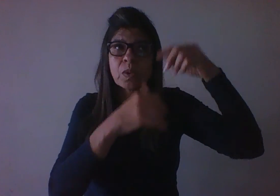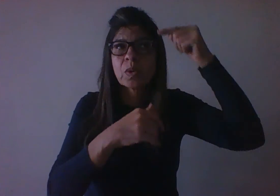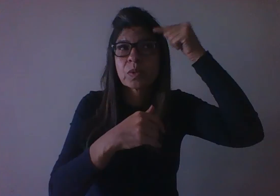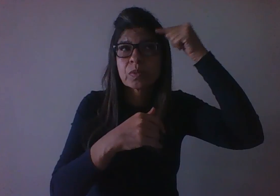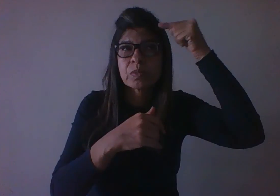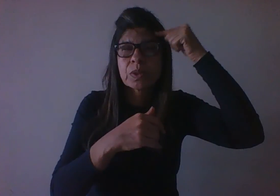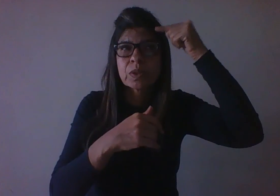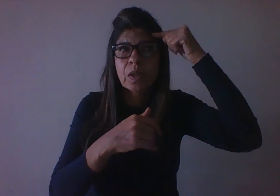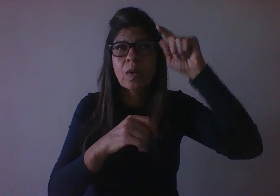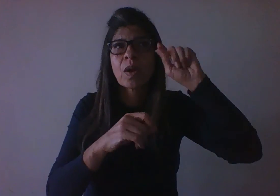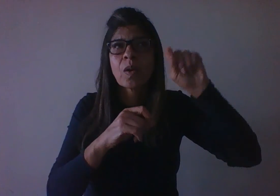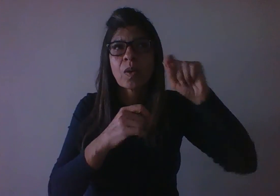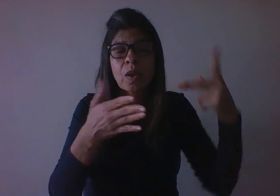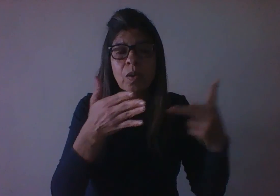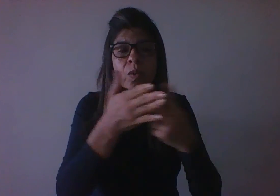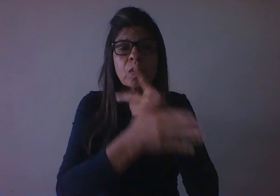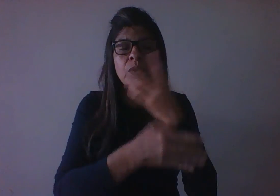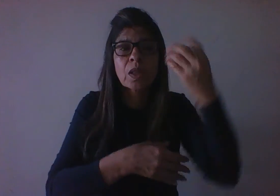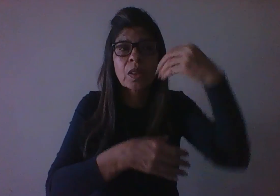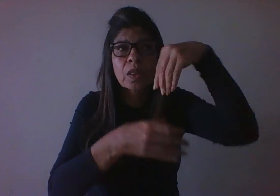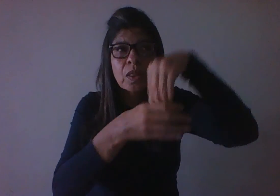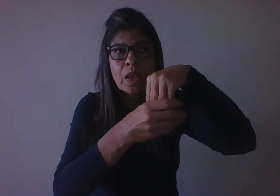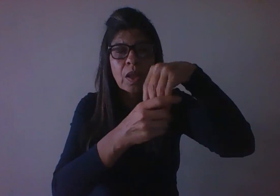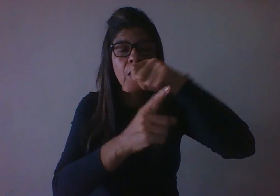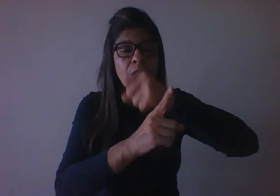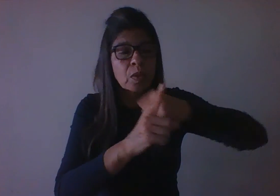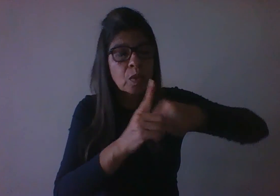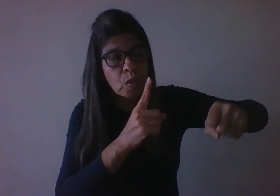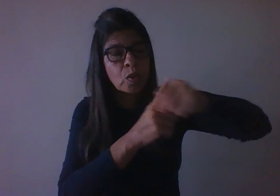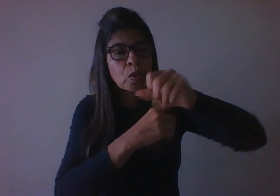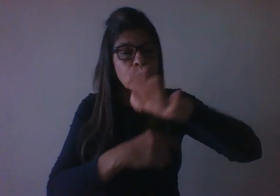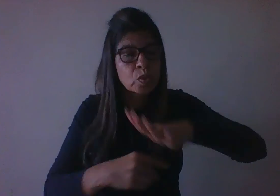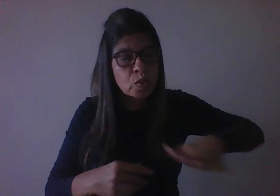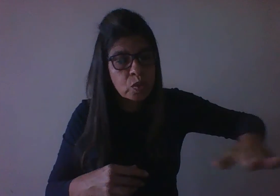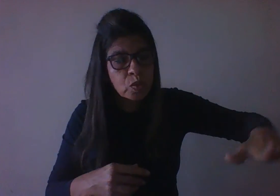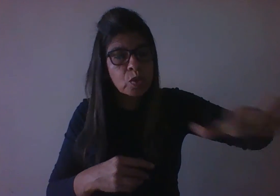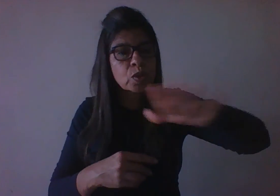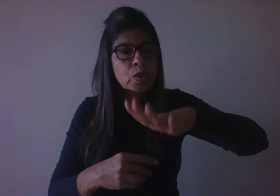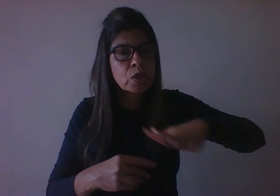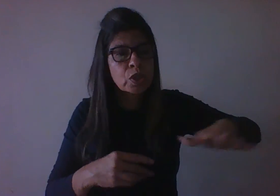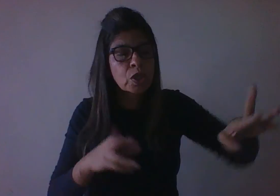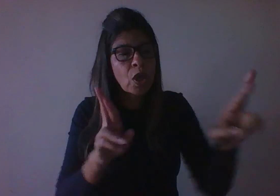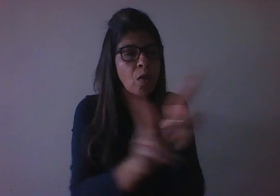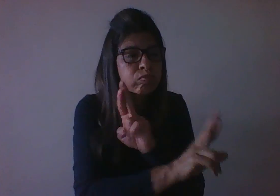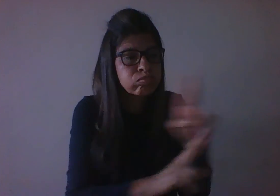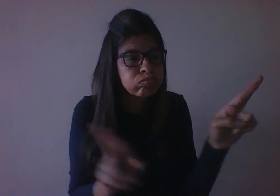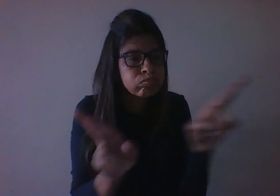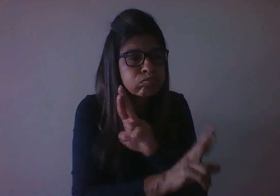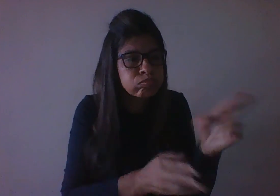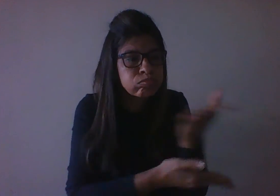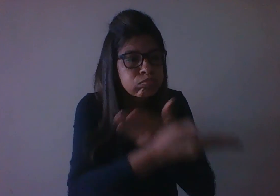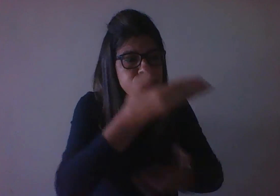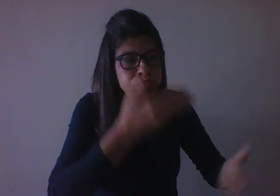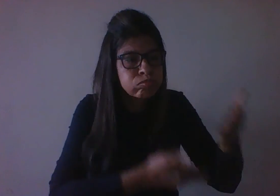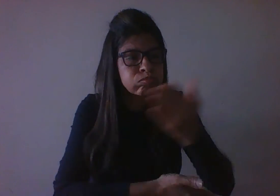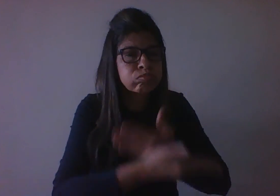convivências sociais e não apenas pelas maturações orgânicas, depende, necessariamente, depende